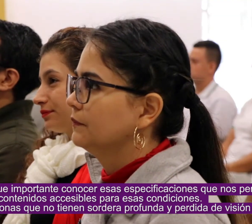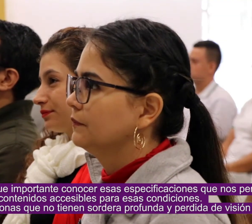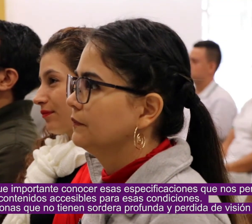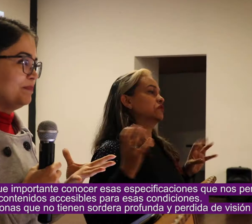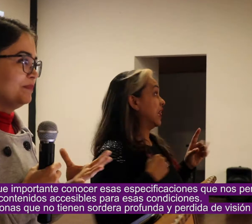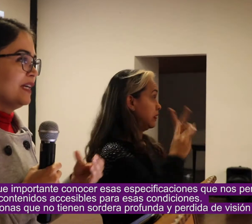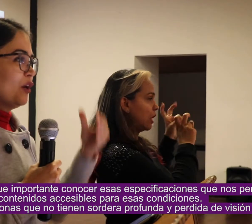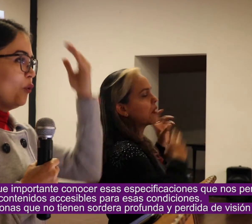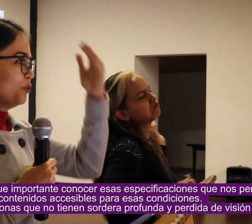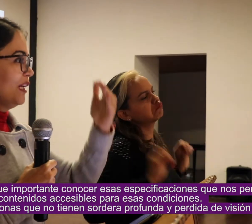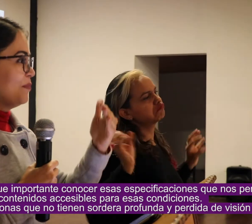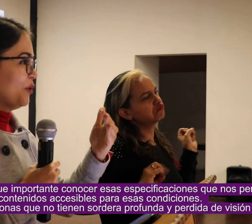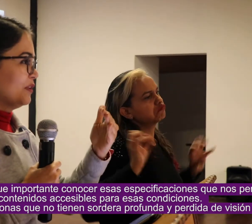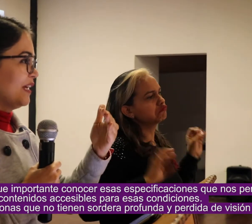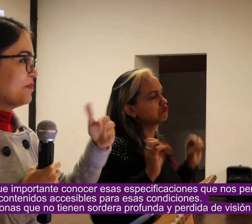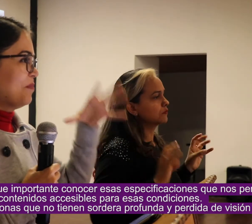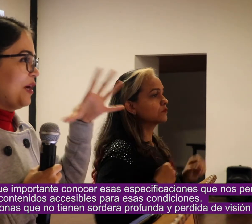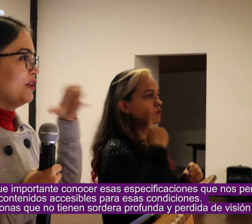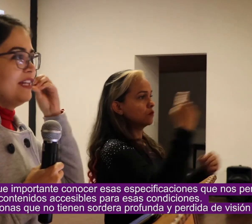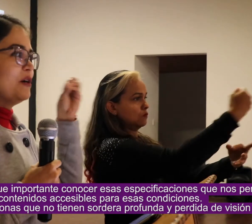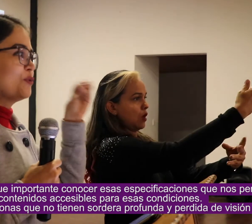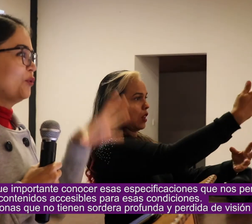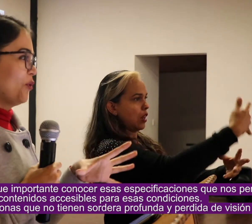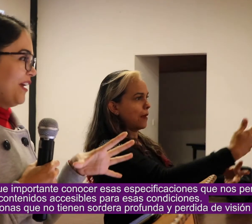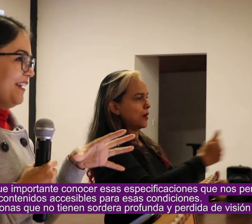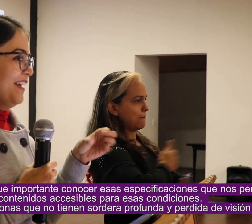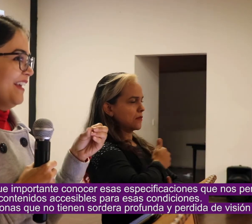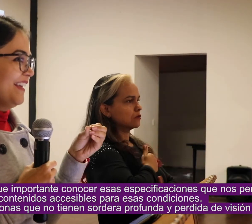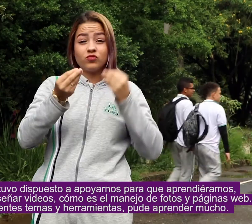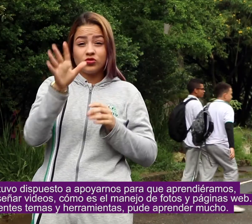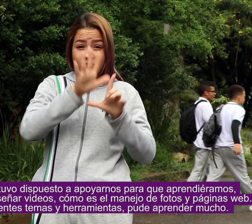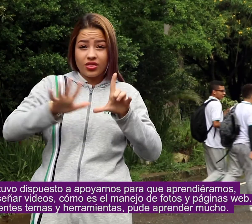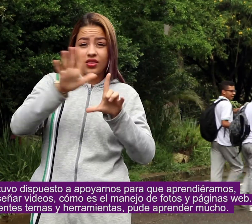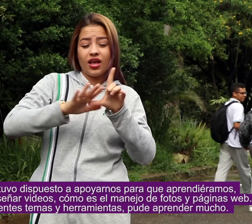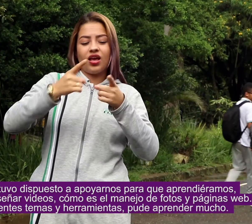sordera profunda, personas que no tengan una pérdida de visión total.